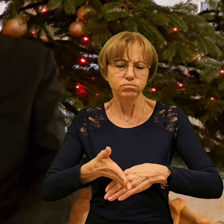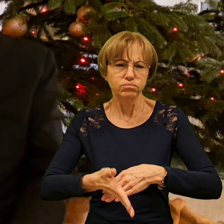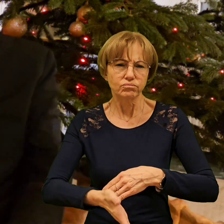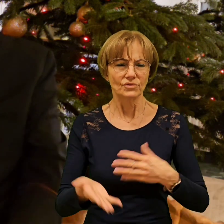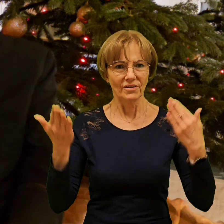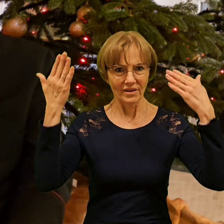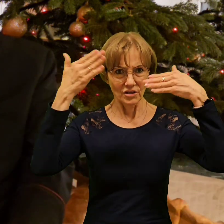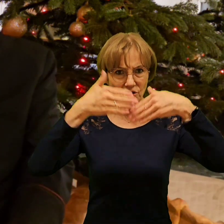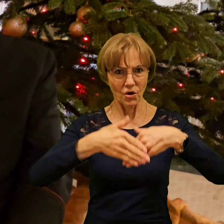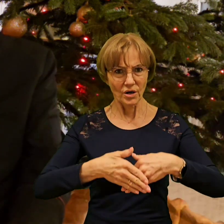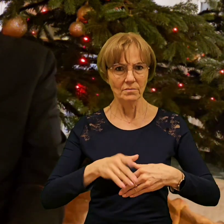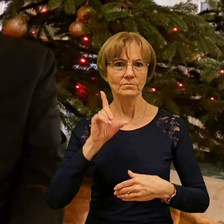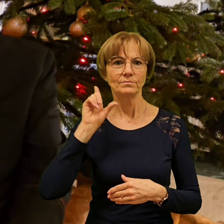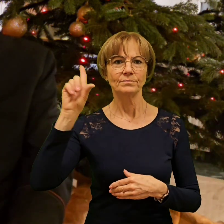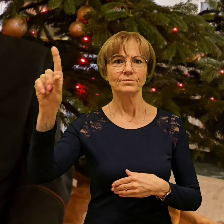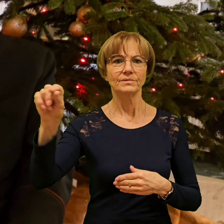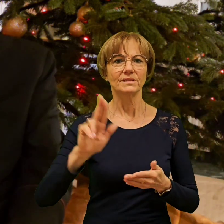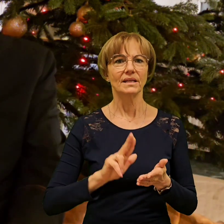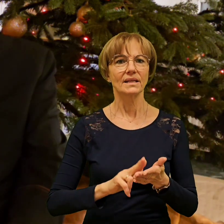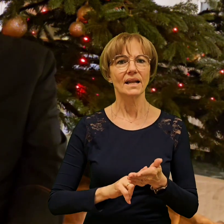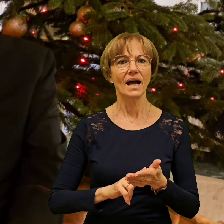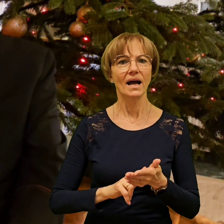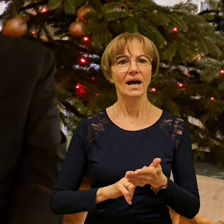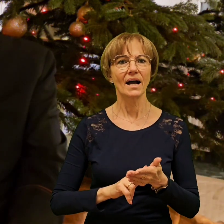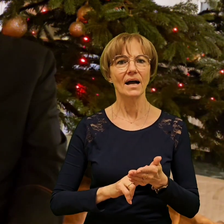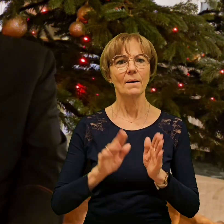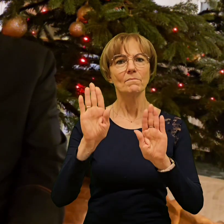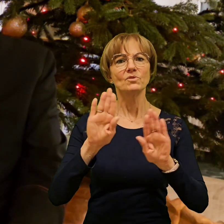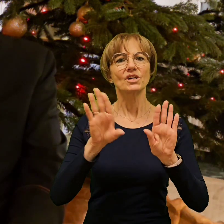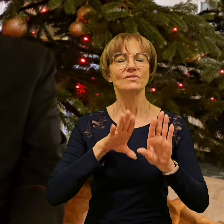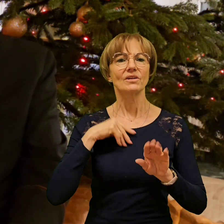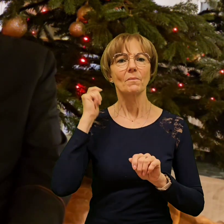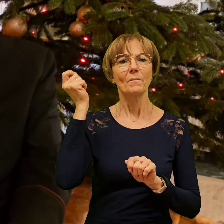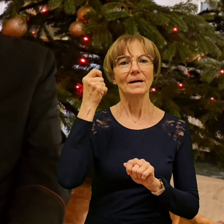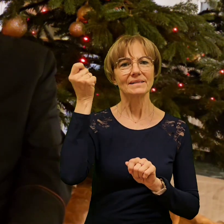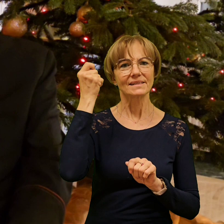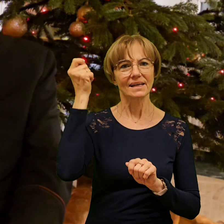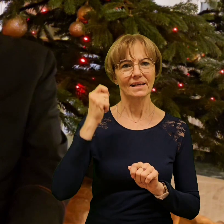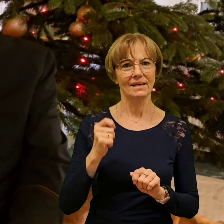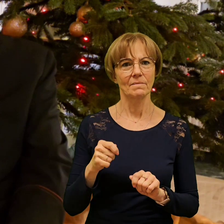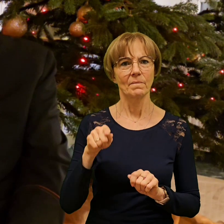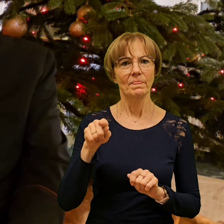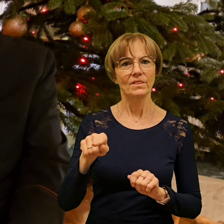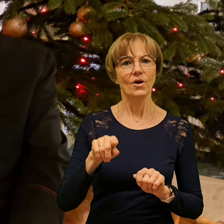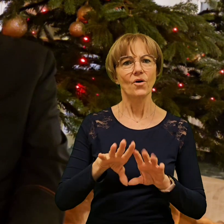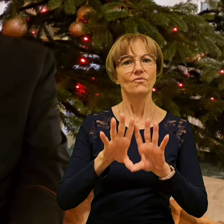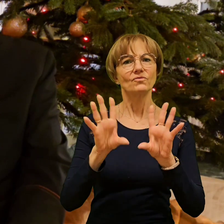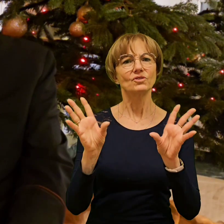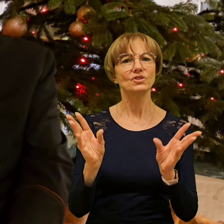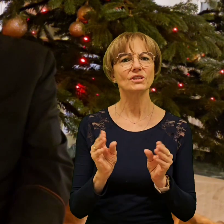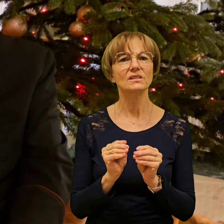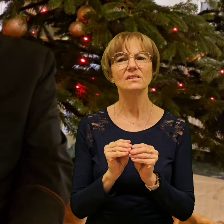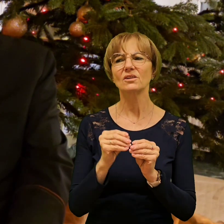tworzyło pewien niepowtarzalny klimat, którego mogliby zazdrościć wszyscy.